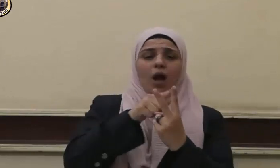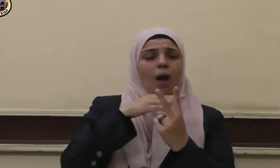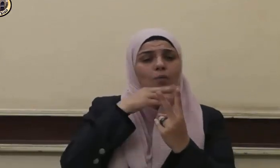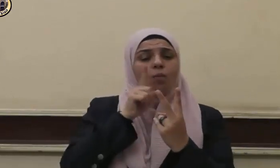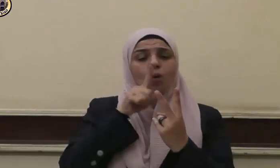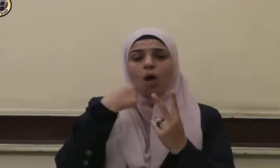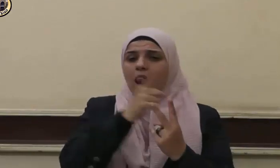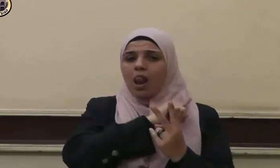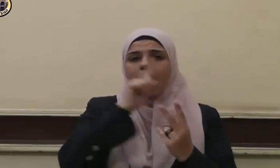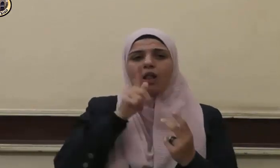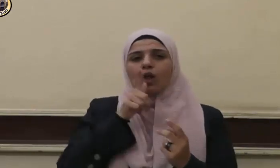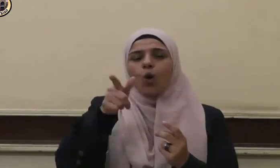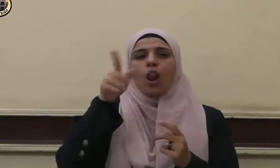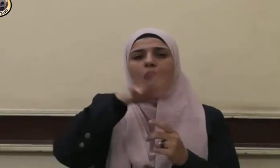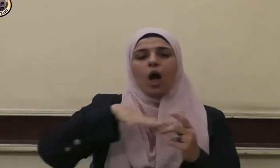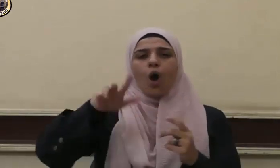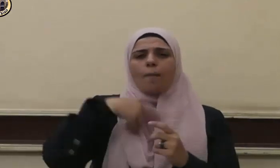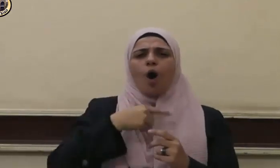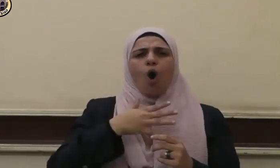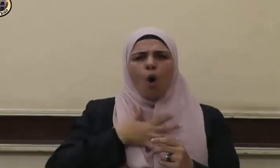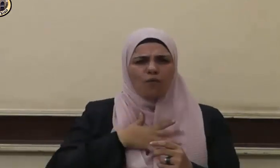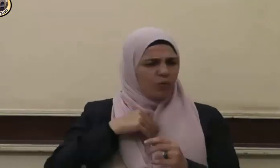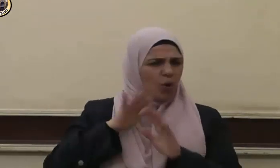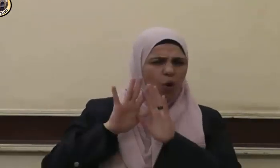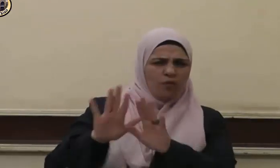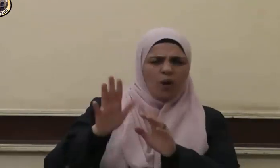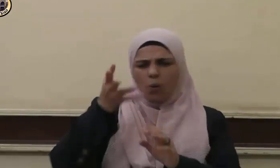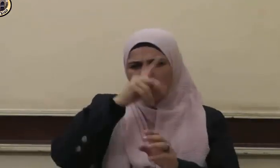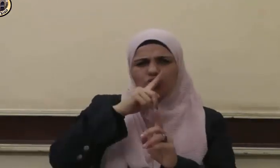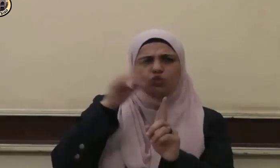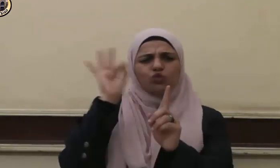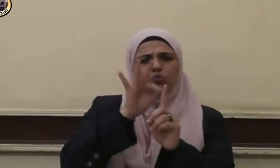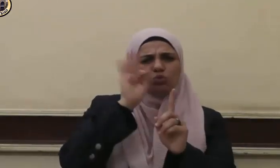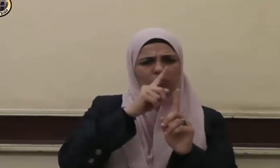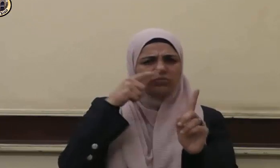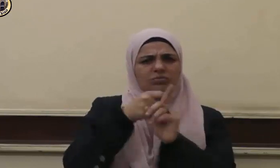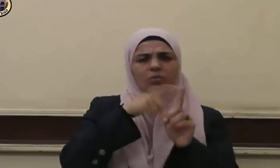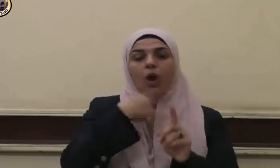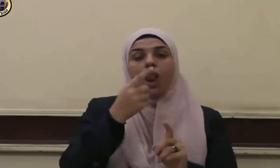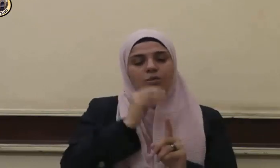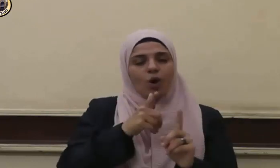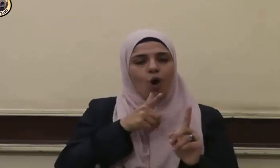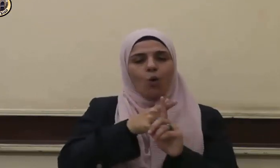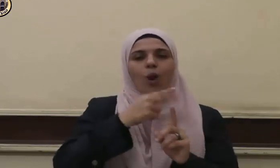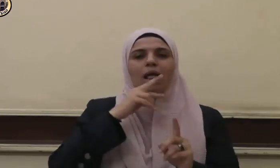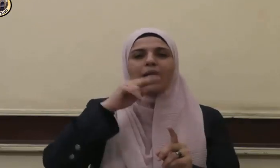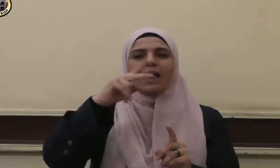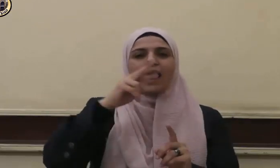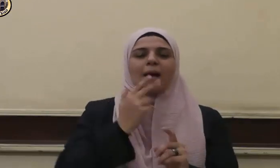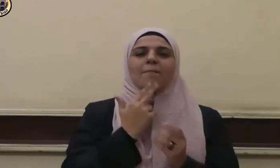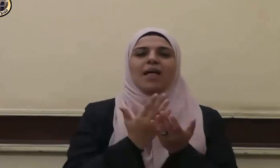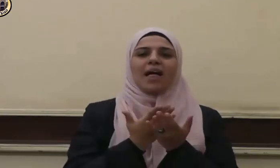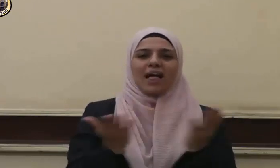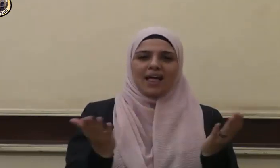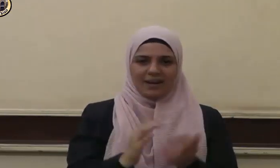فلا تقل لهما أف ولا تنهرهما وقل لهما قولا كريما